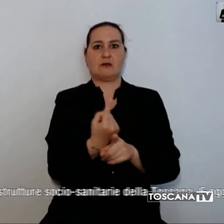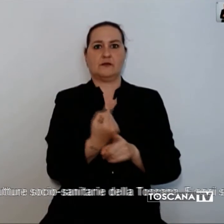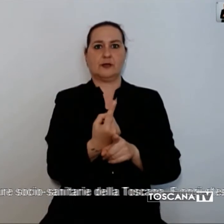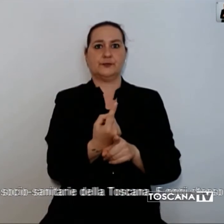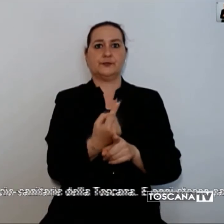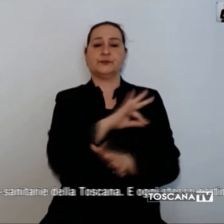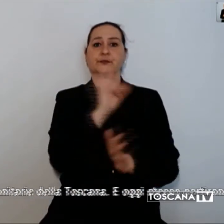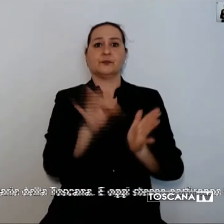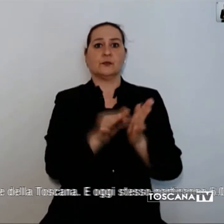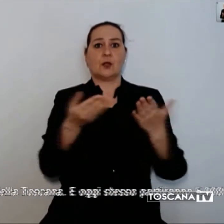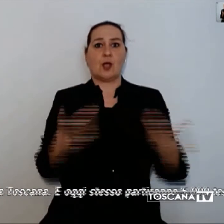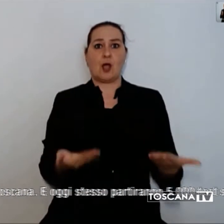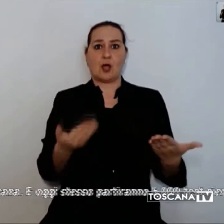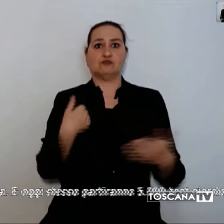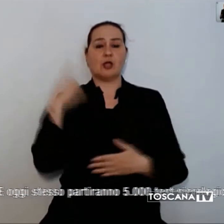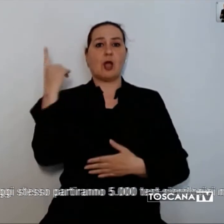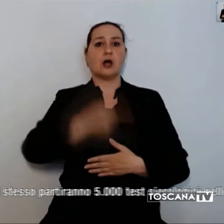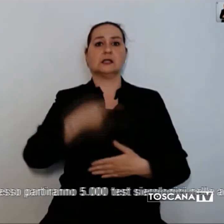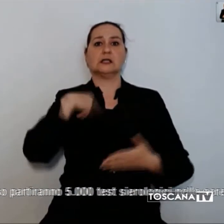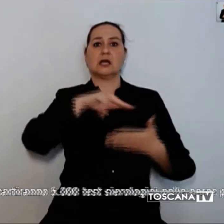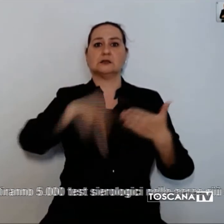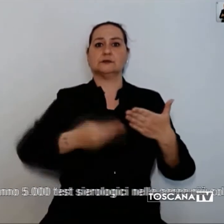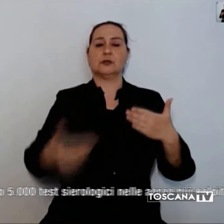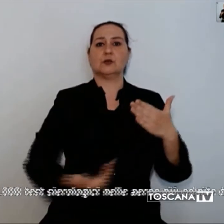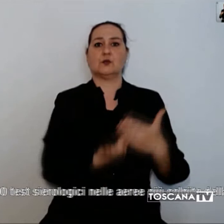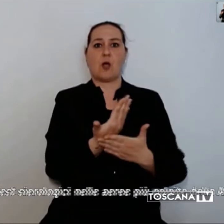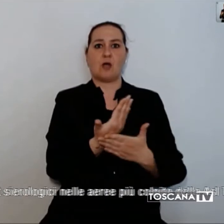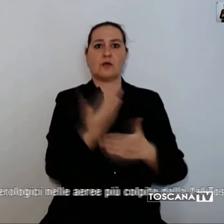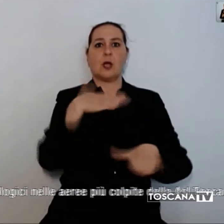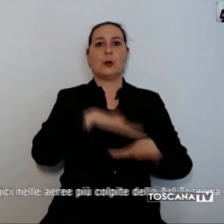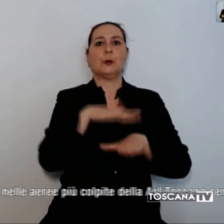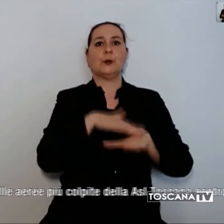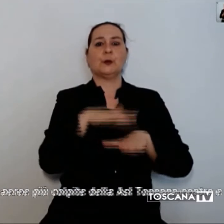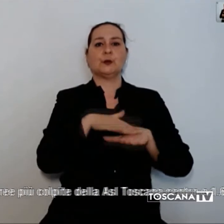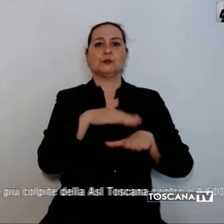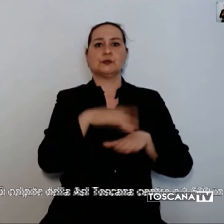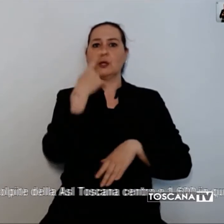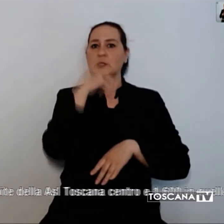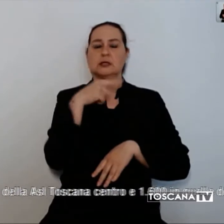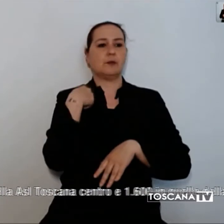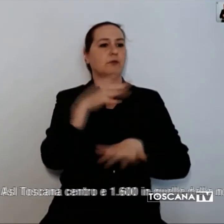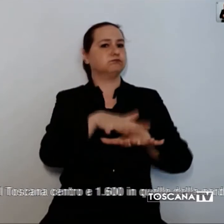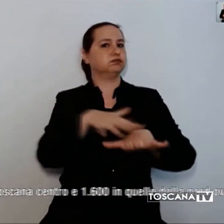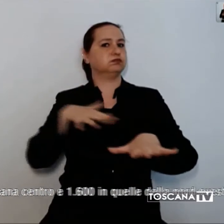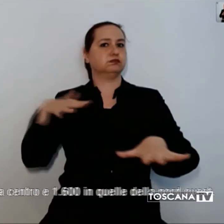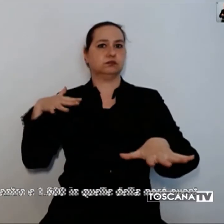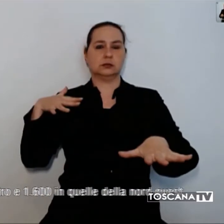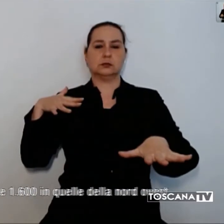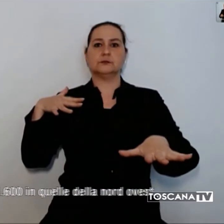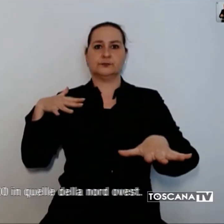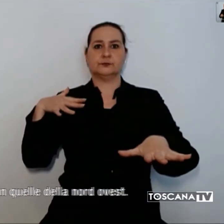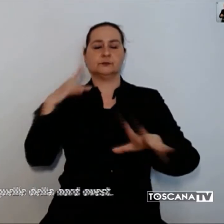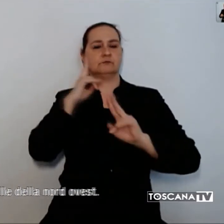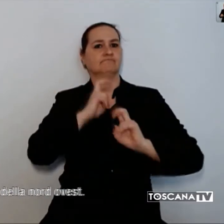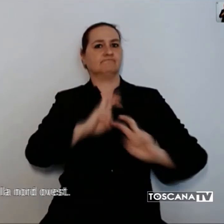firma una nuova ordinanza che regola l'uso degli esami a tappeto e partiranno poi anche 5